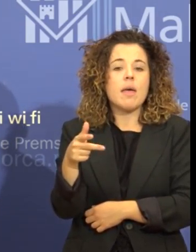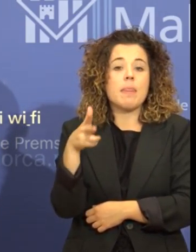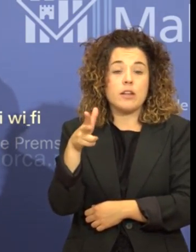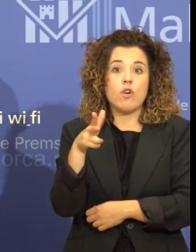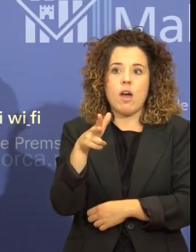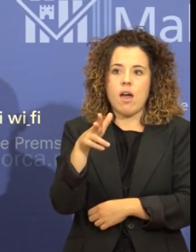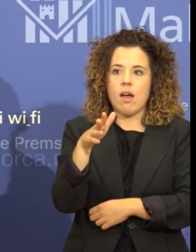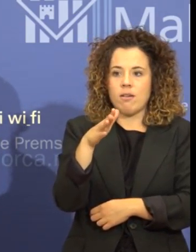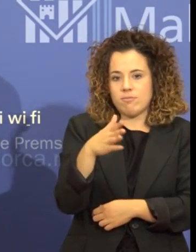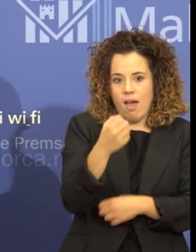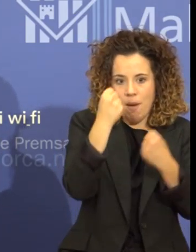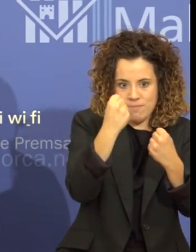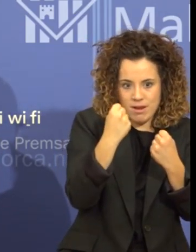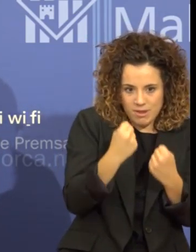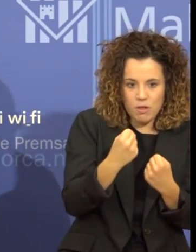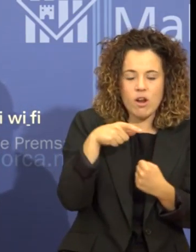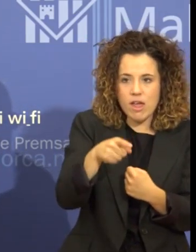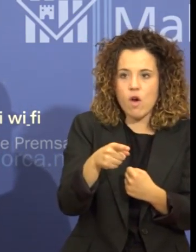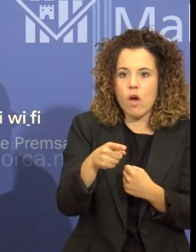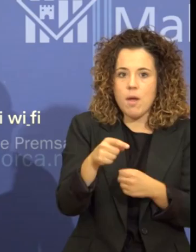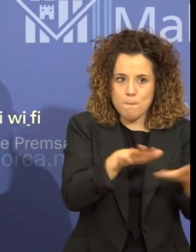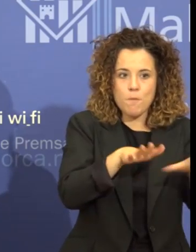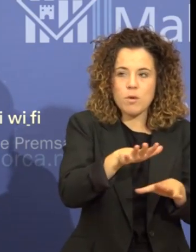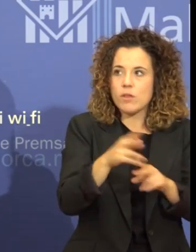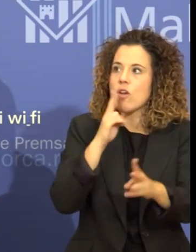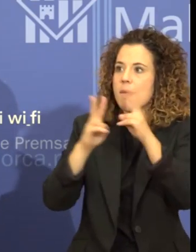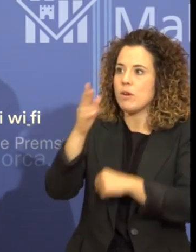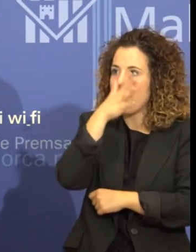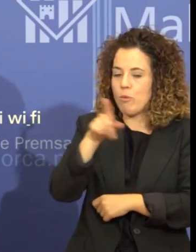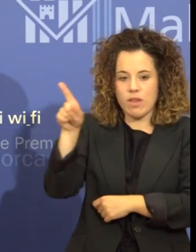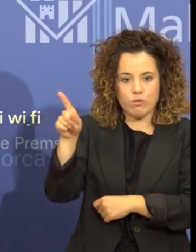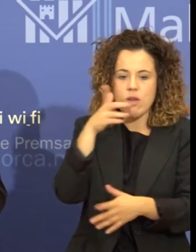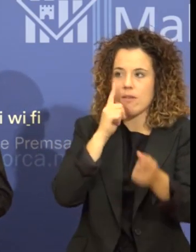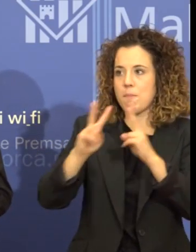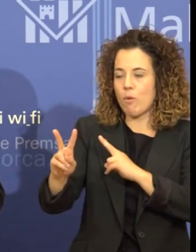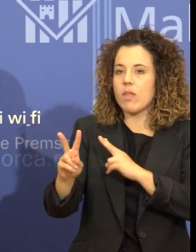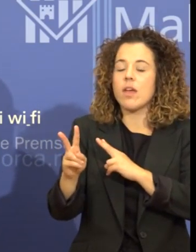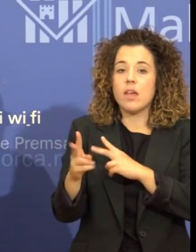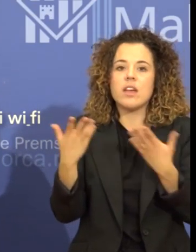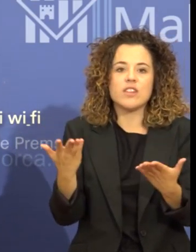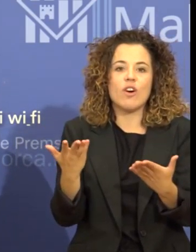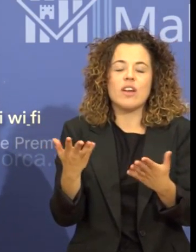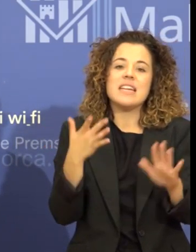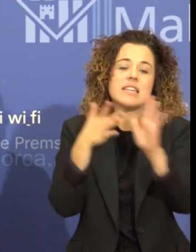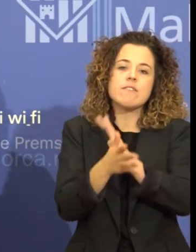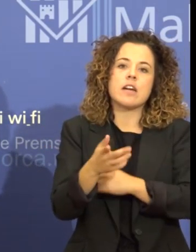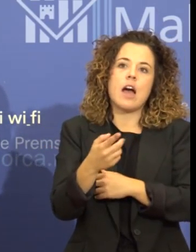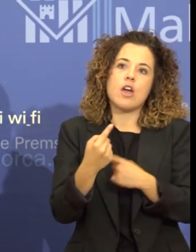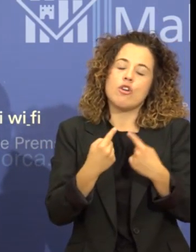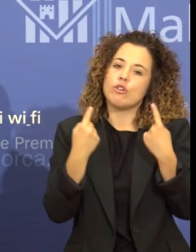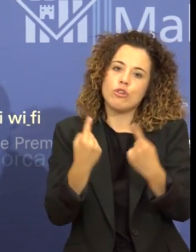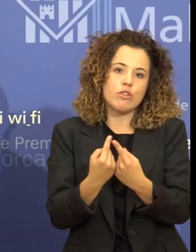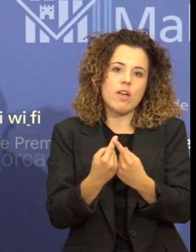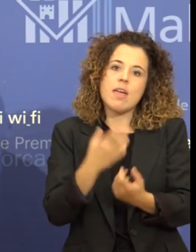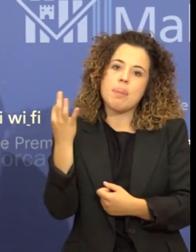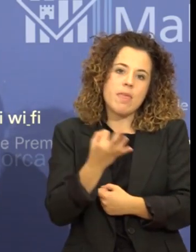actui i els atoni una resposta raonada a la seva denúncia. I per tant, això implica que en la mesura de la possible han d'evitar